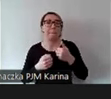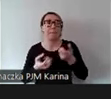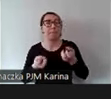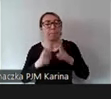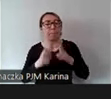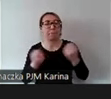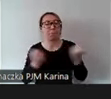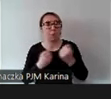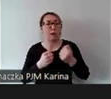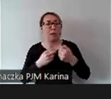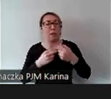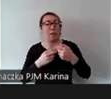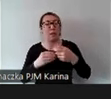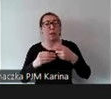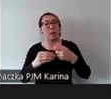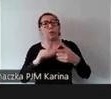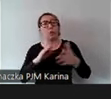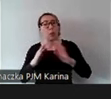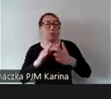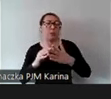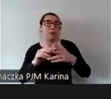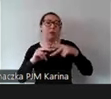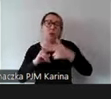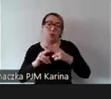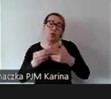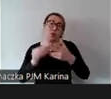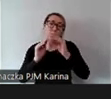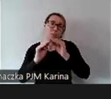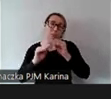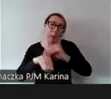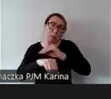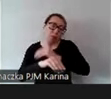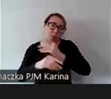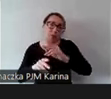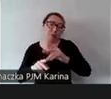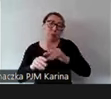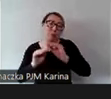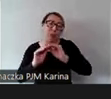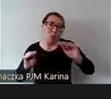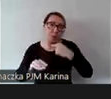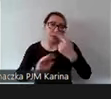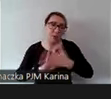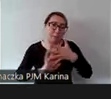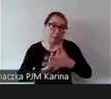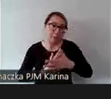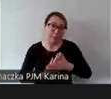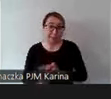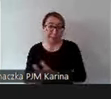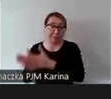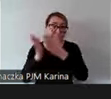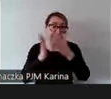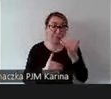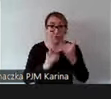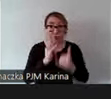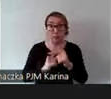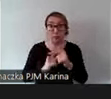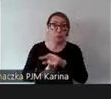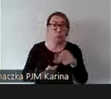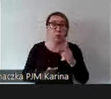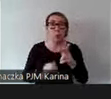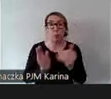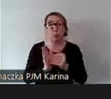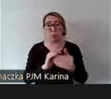ogromne narzędzie do nauczania polskiego języka migowego. Idąc dalej, jeżeli ktoś potrzebuje